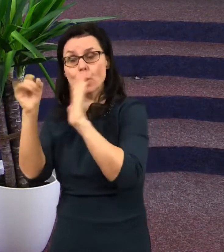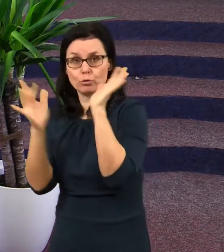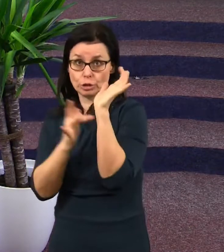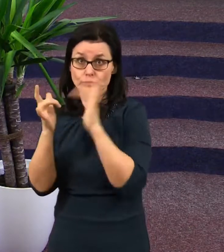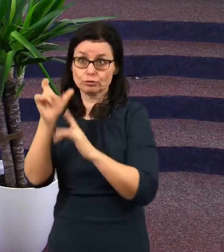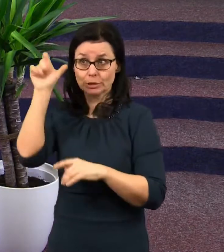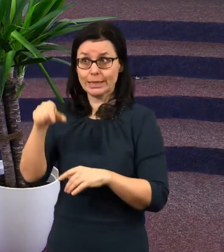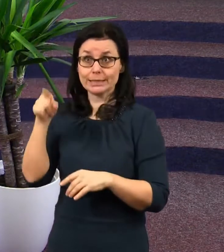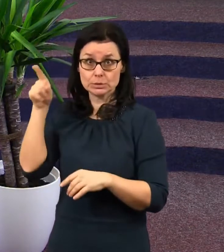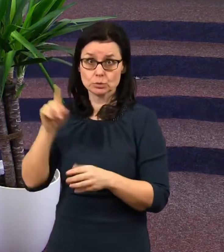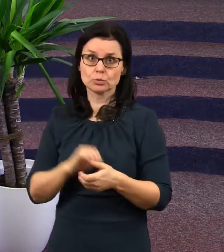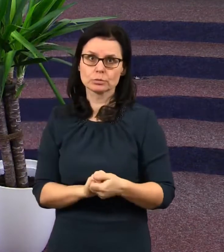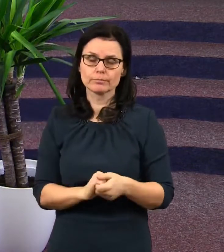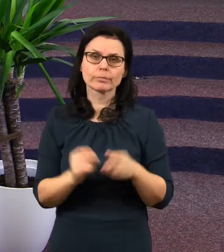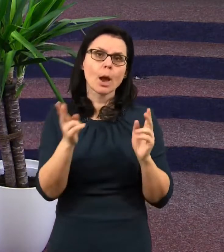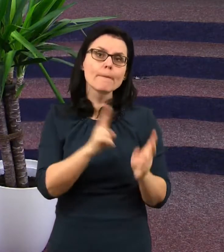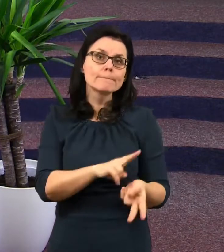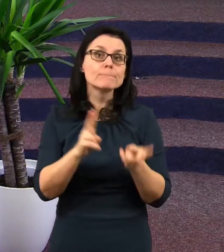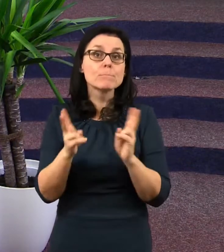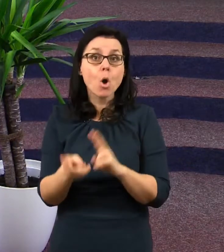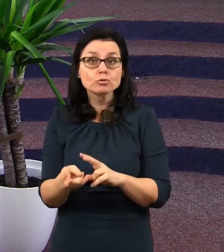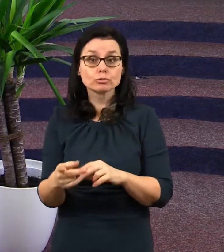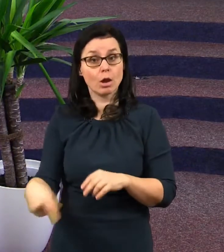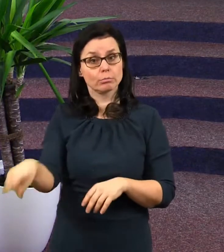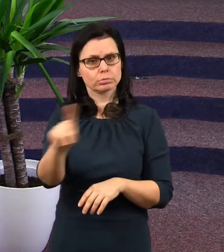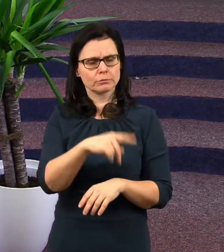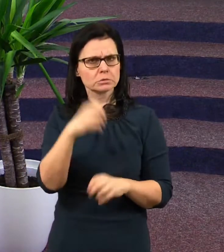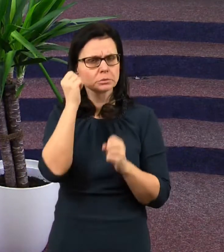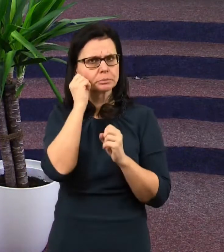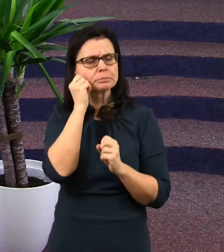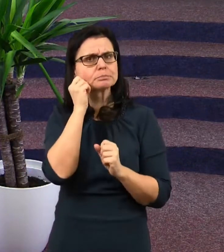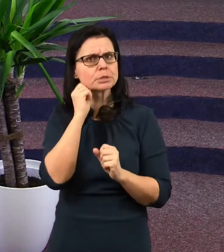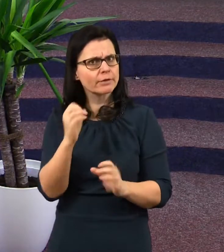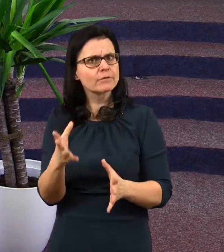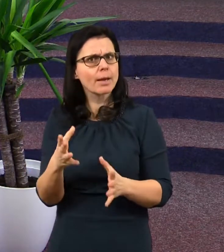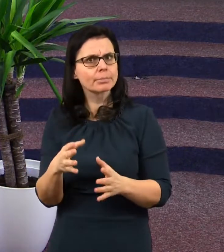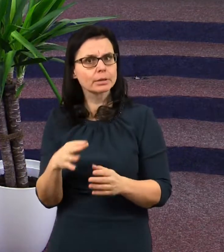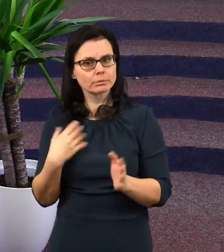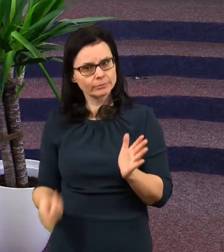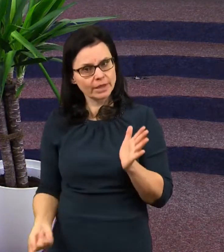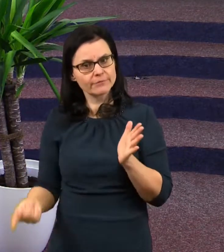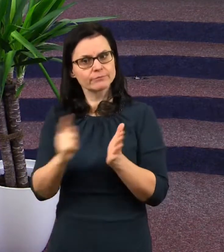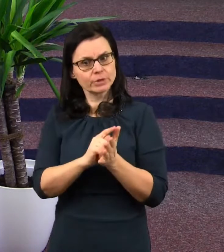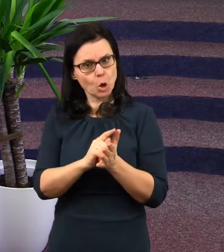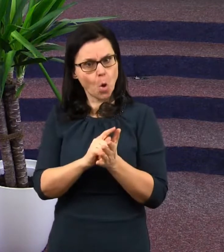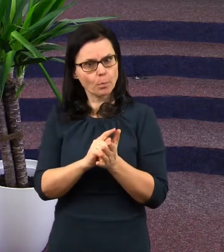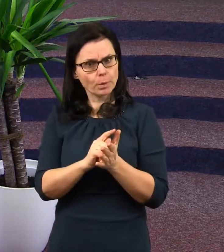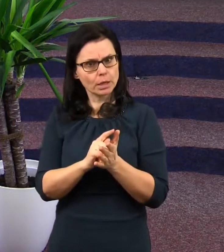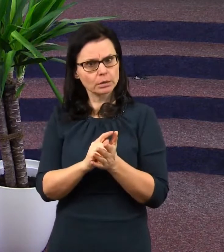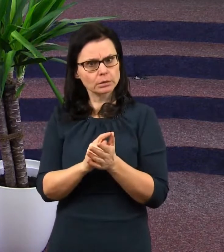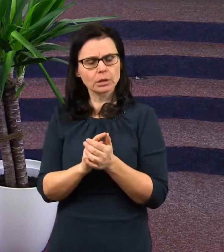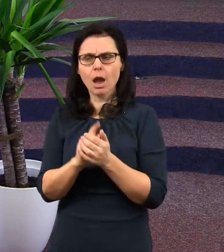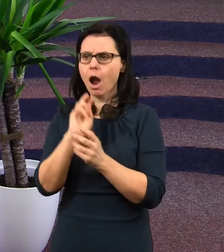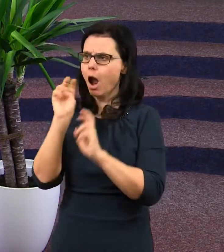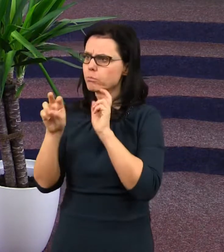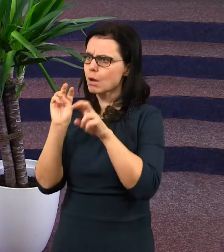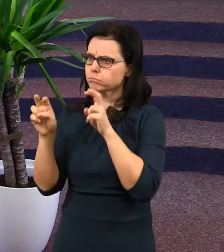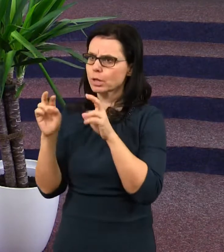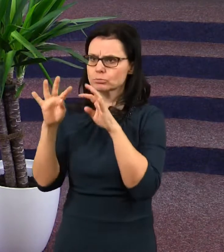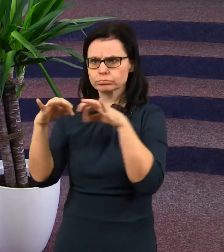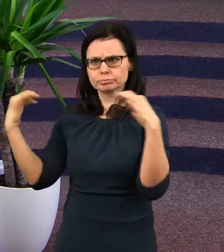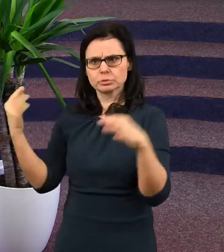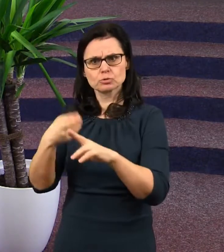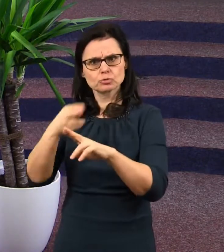Možná pro vás bude překvapení, že ti vykoupení mají soudit, ale není to nic nového,